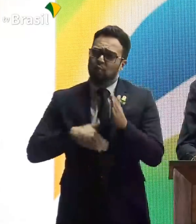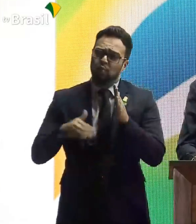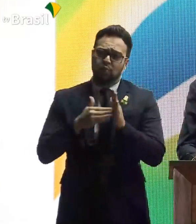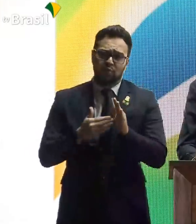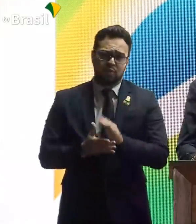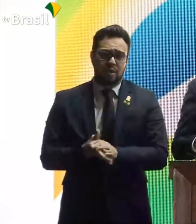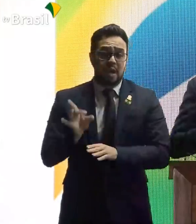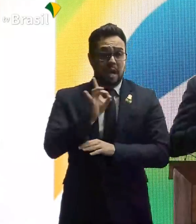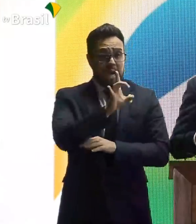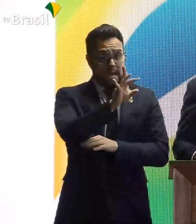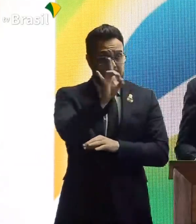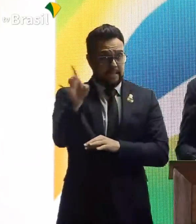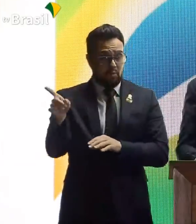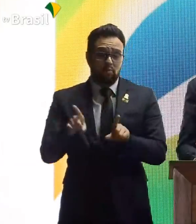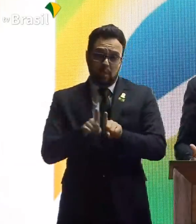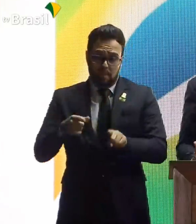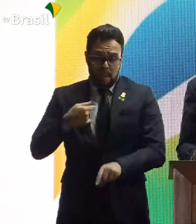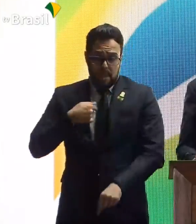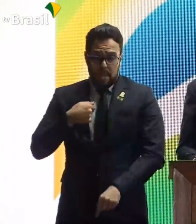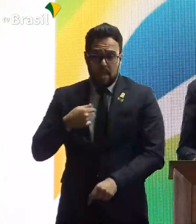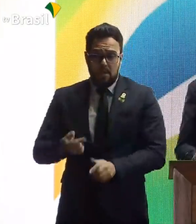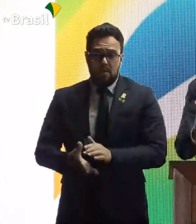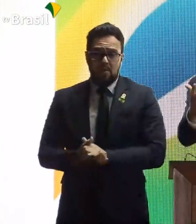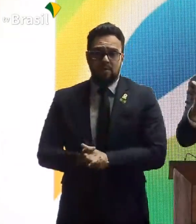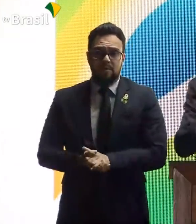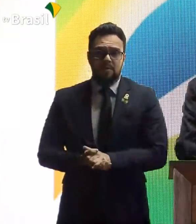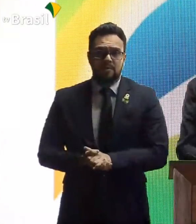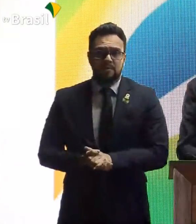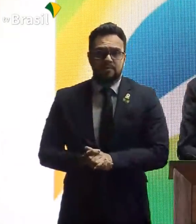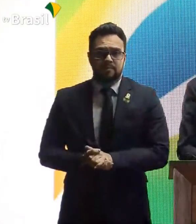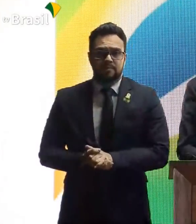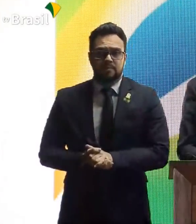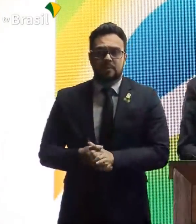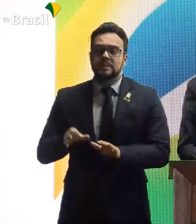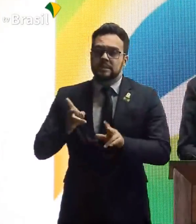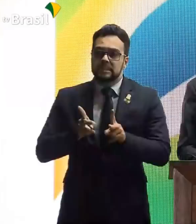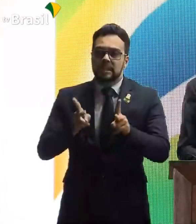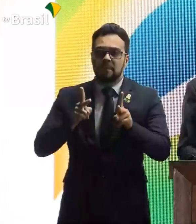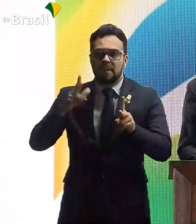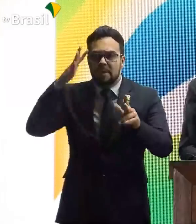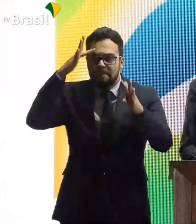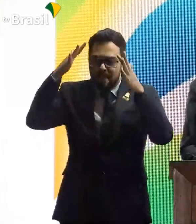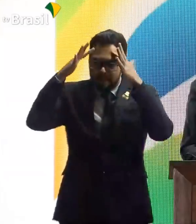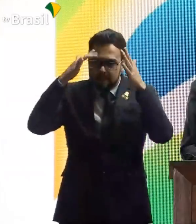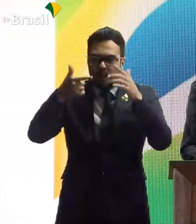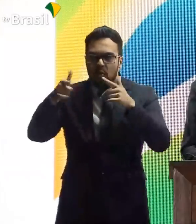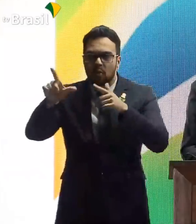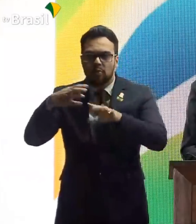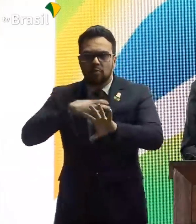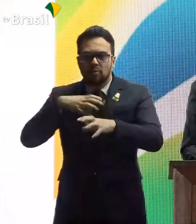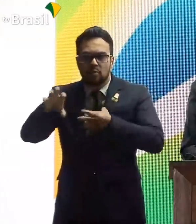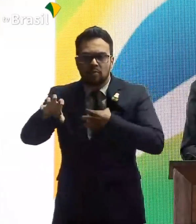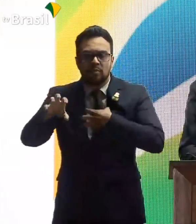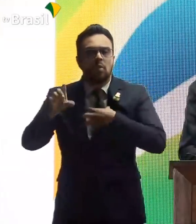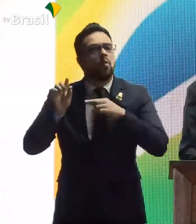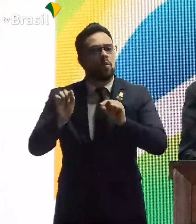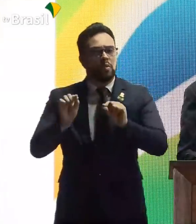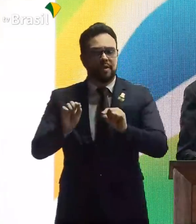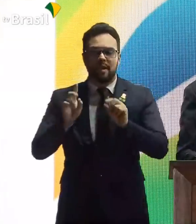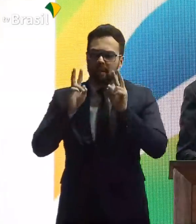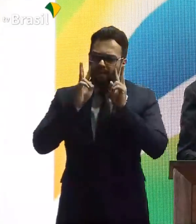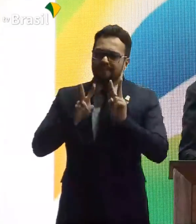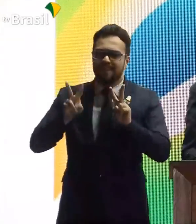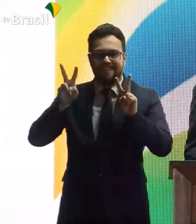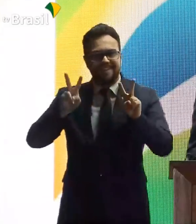esquecer cada um, inclusive eu, de si e pensar no outro. Não existe satisfação maior do que ver,